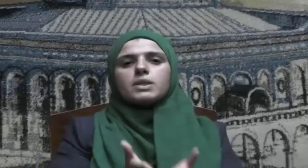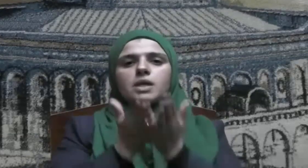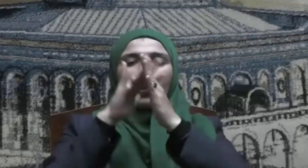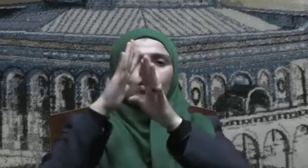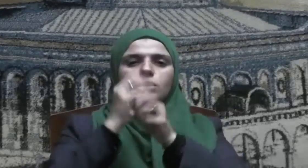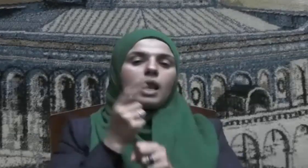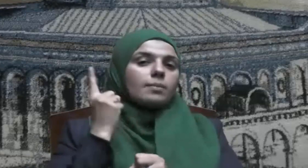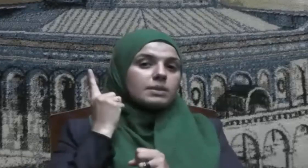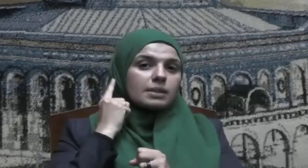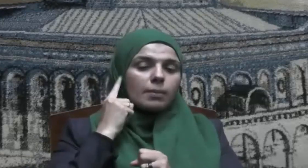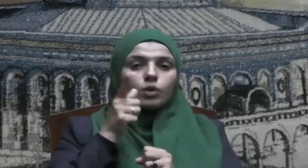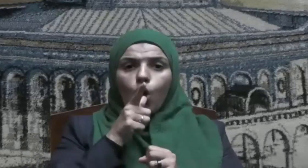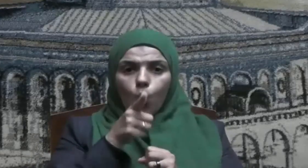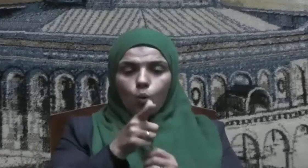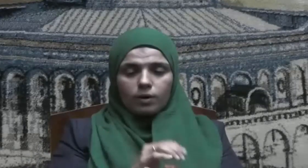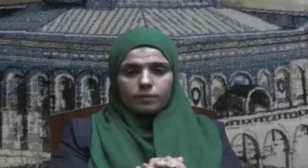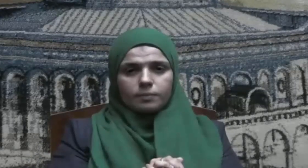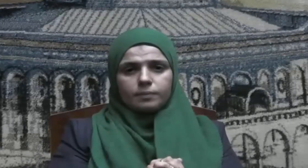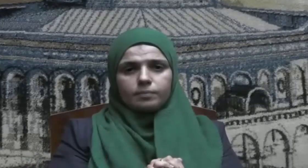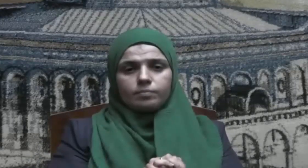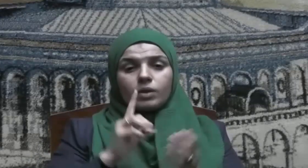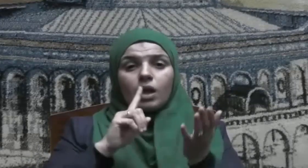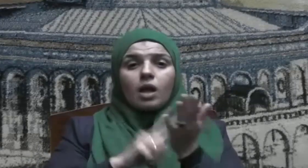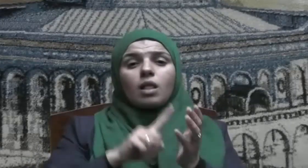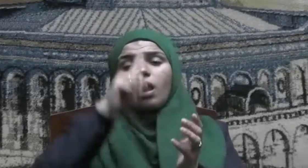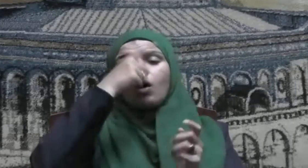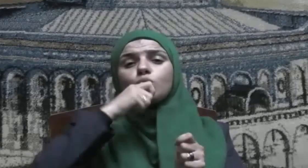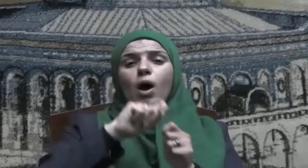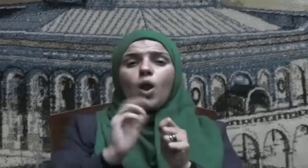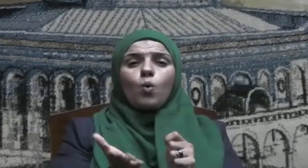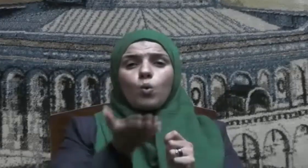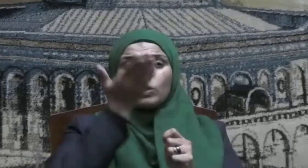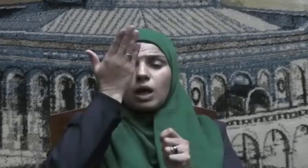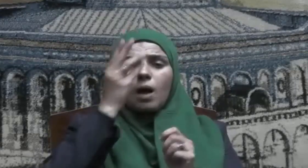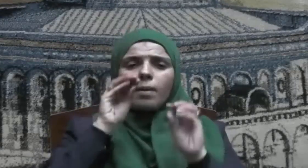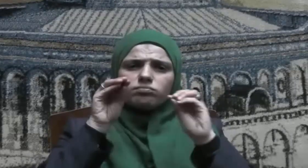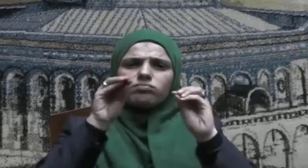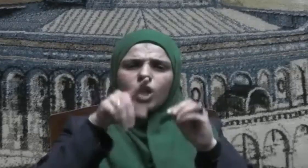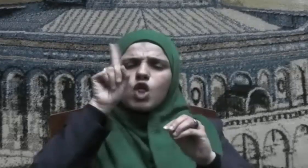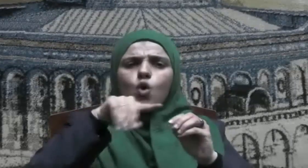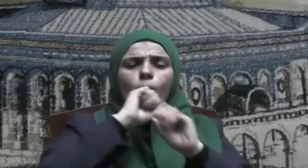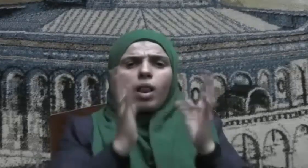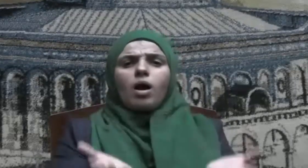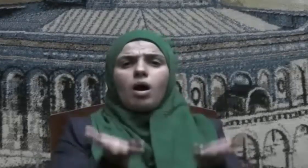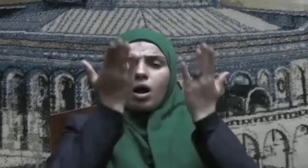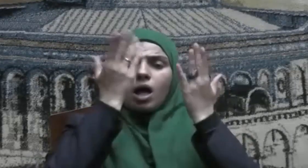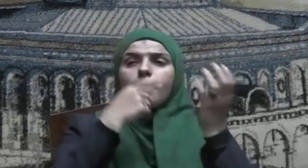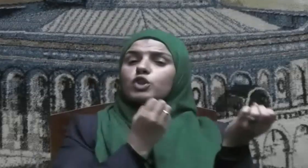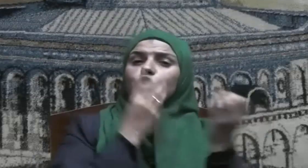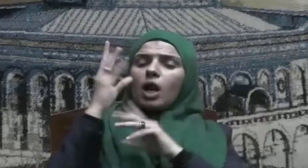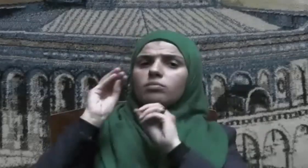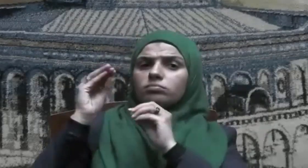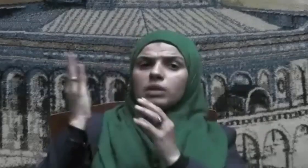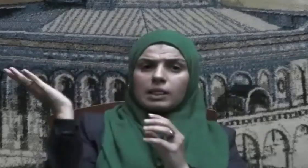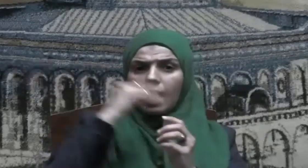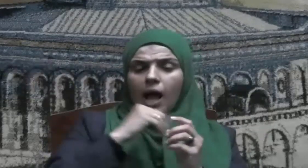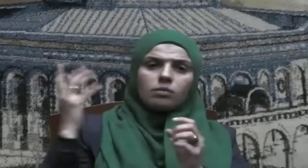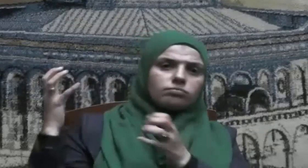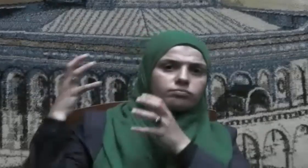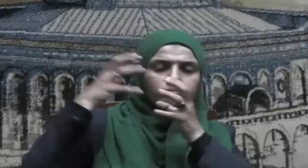وسلم يقول والله تعالى ينوي من قيامة الجنة فتأتي بزخروفها